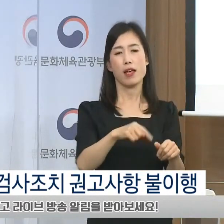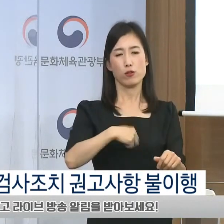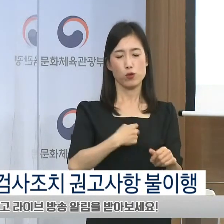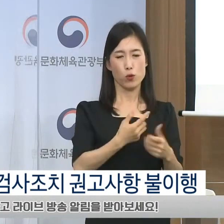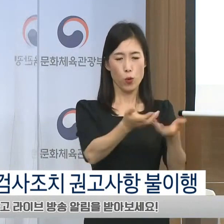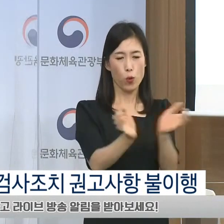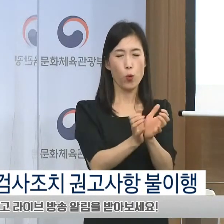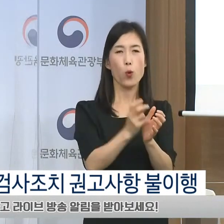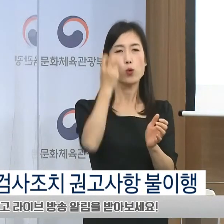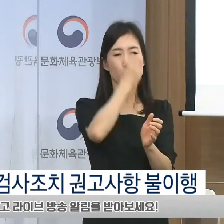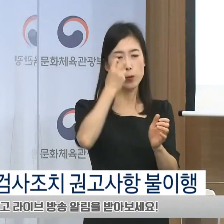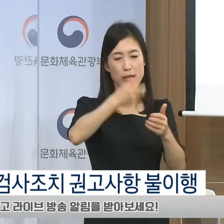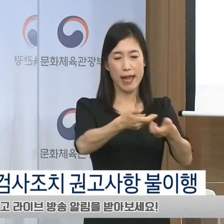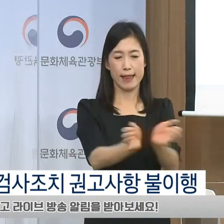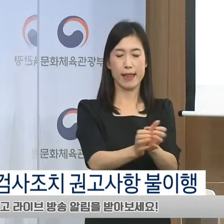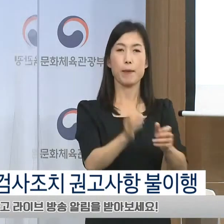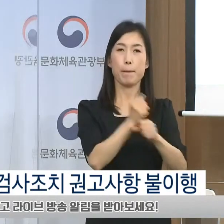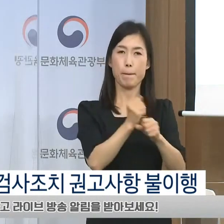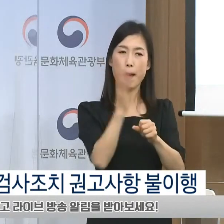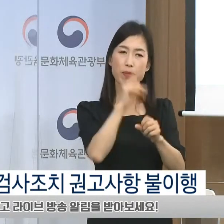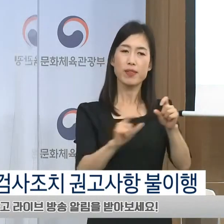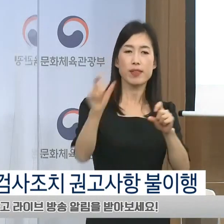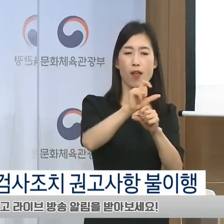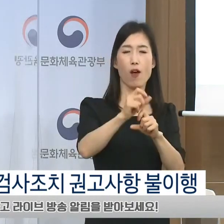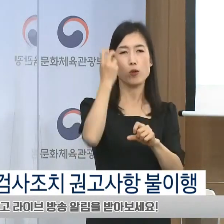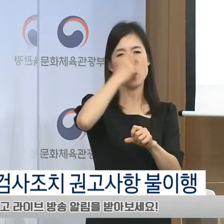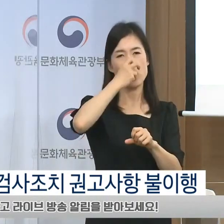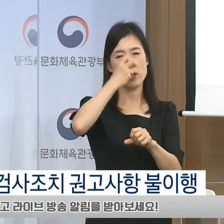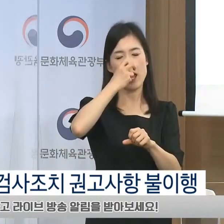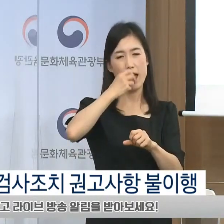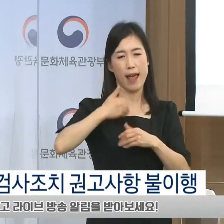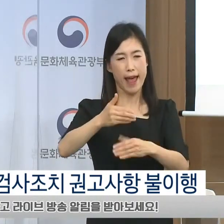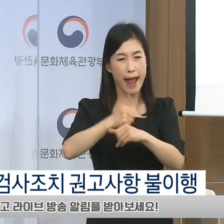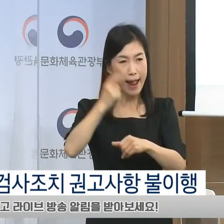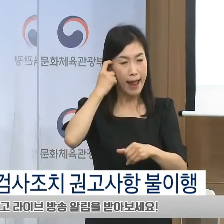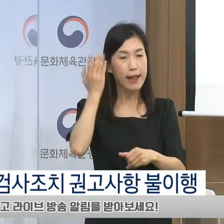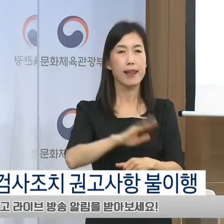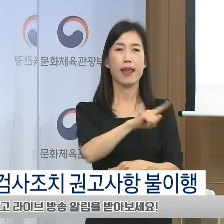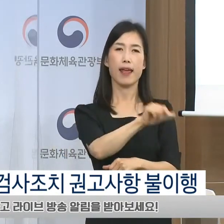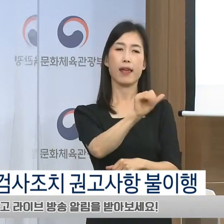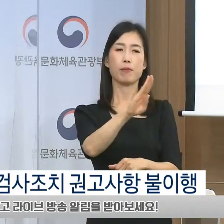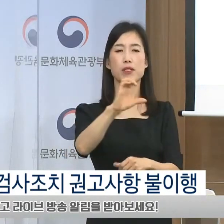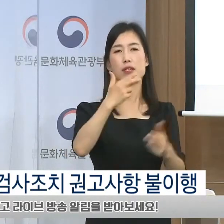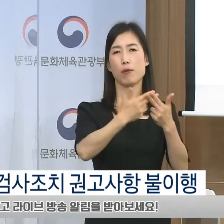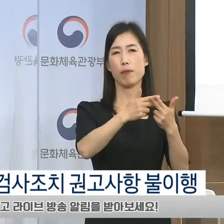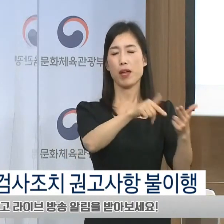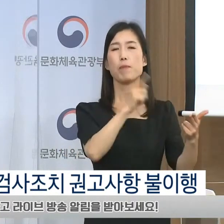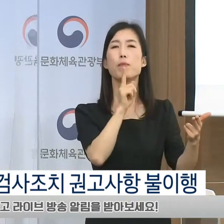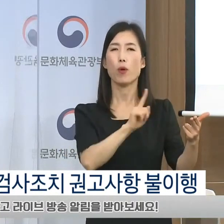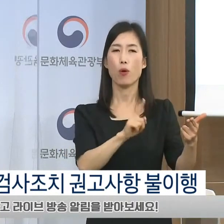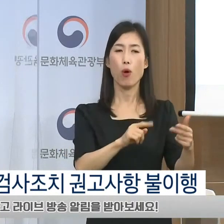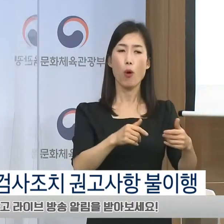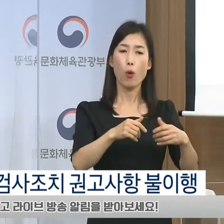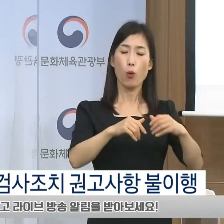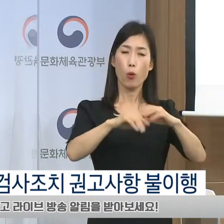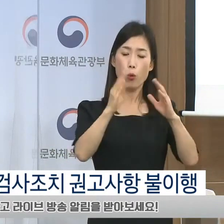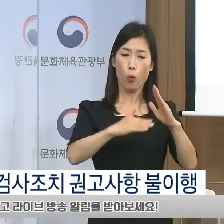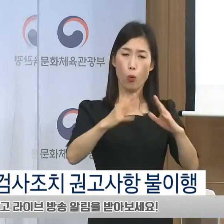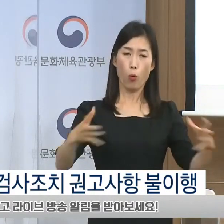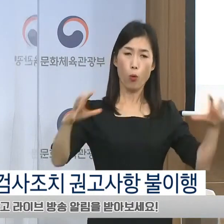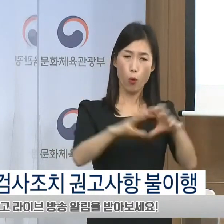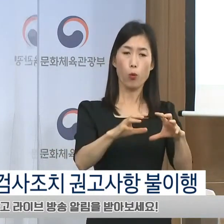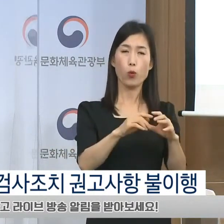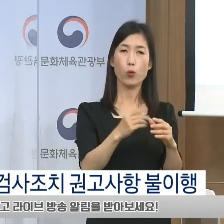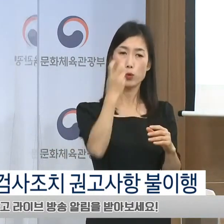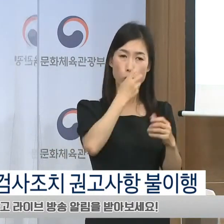유가율 확인을 위한 추가 조사를 진행하고자 하였으나 ABC협회는 공동조사단에 공사원이